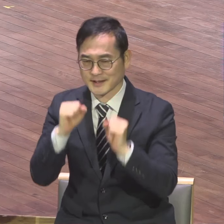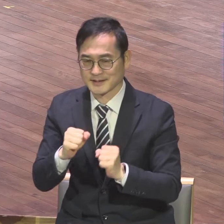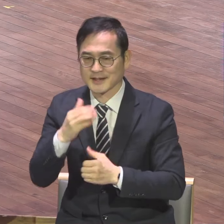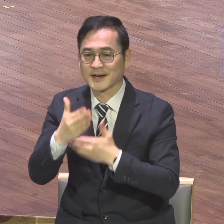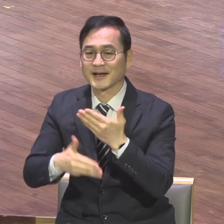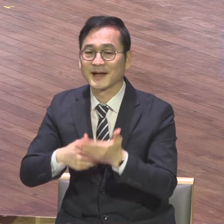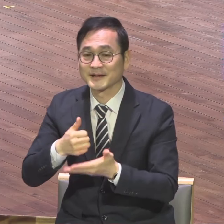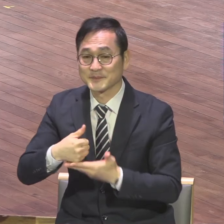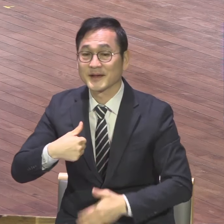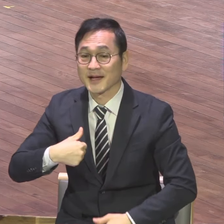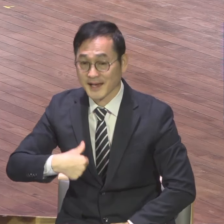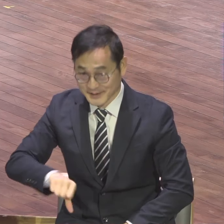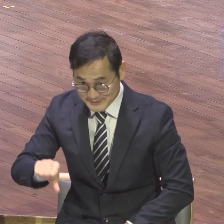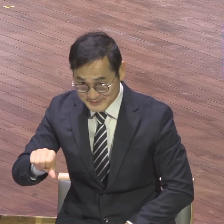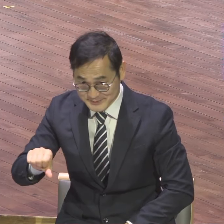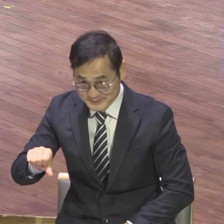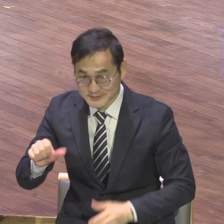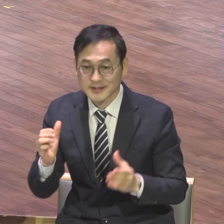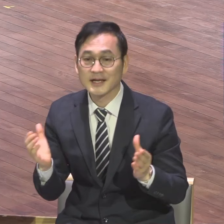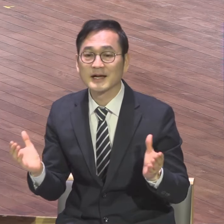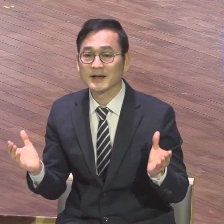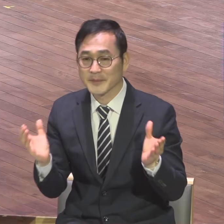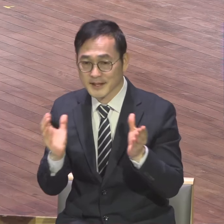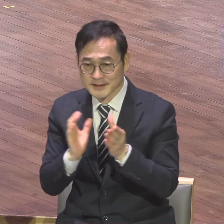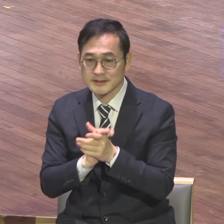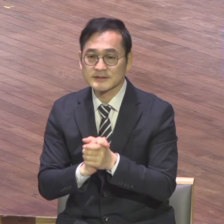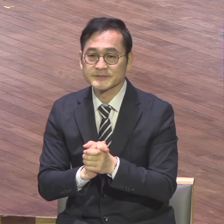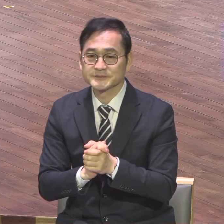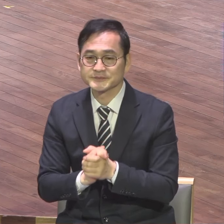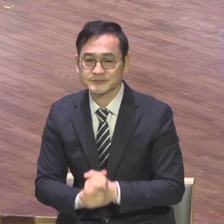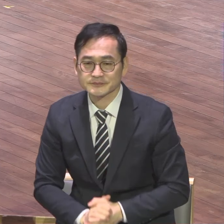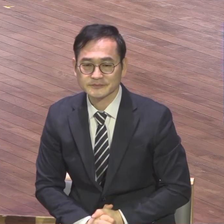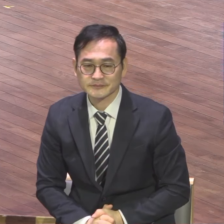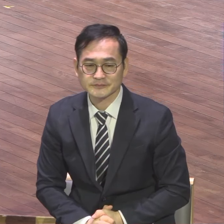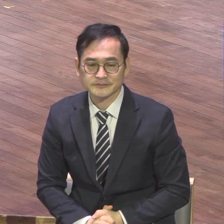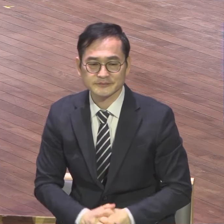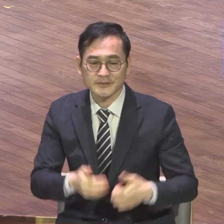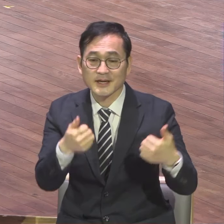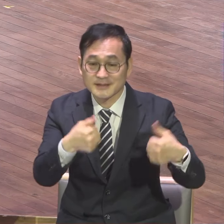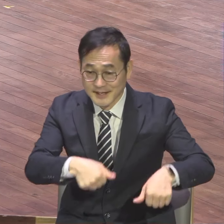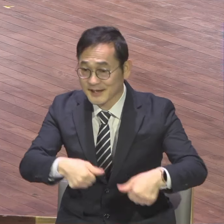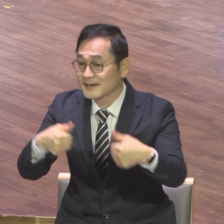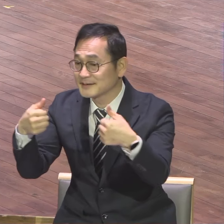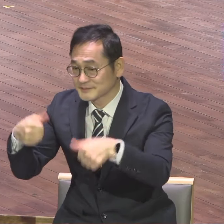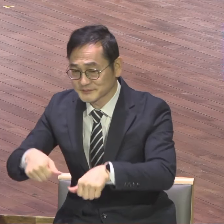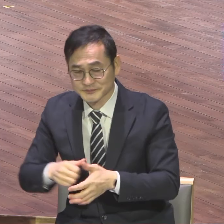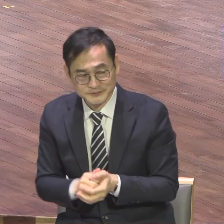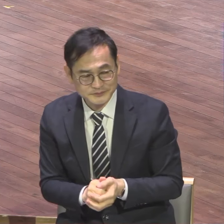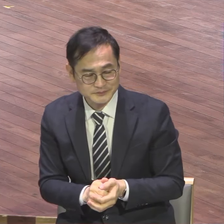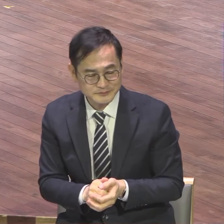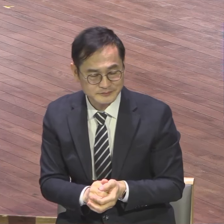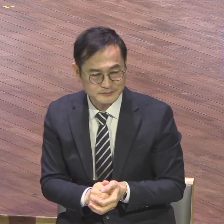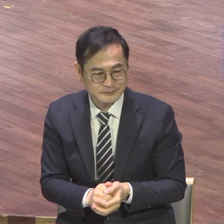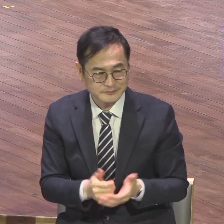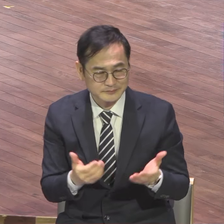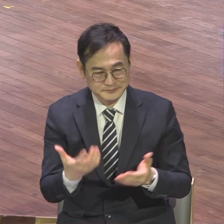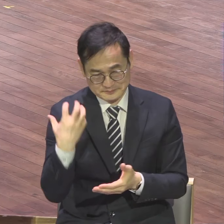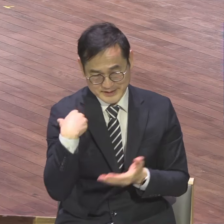하나님의 아들이십니다. 아멘. 회의의 성도들도 같이 서로 당해서 합시다. 직부는 축복이요.